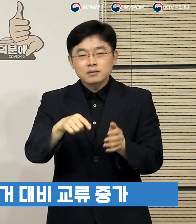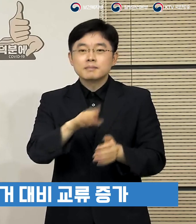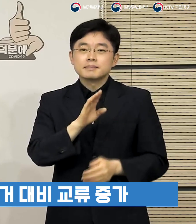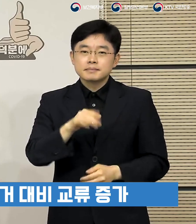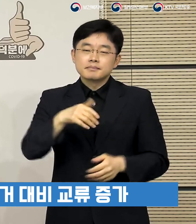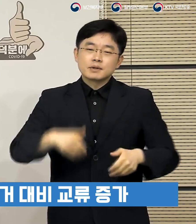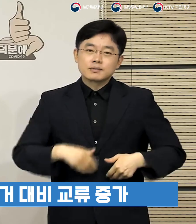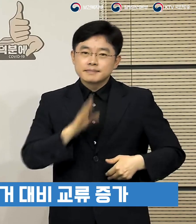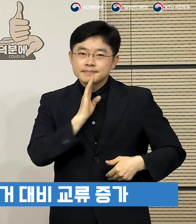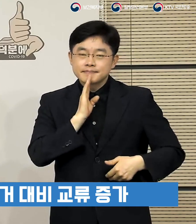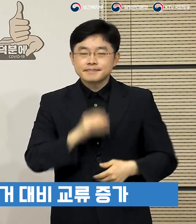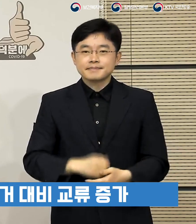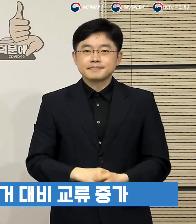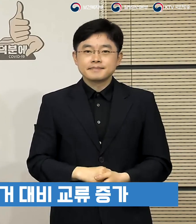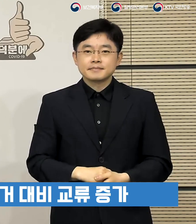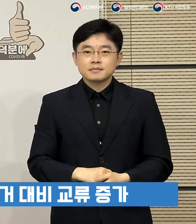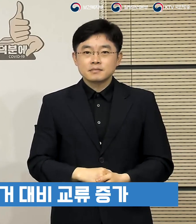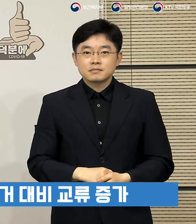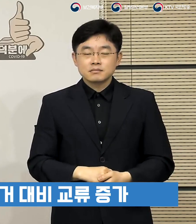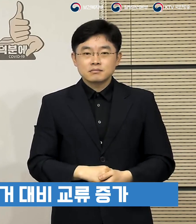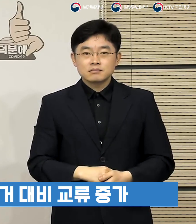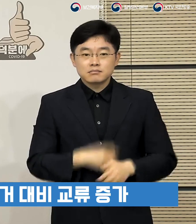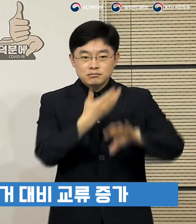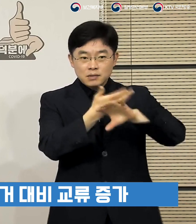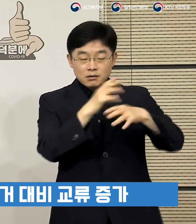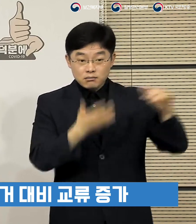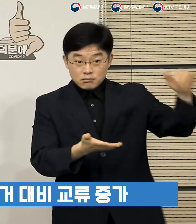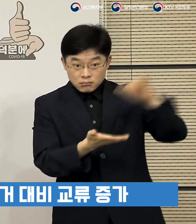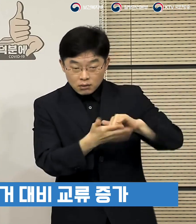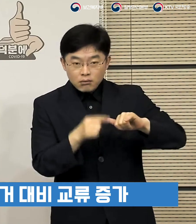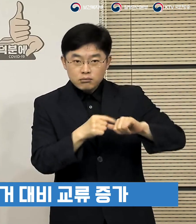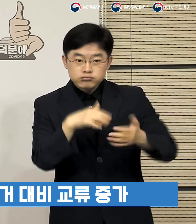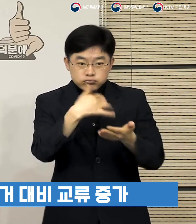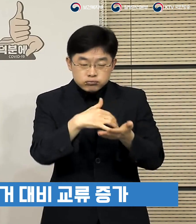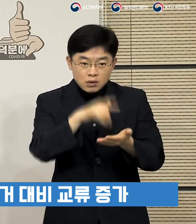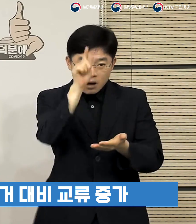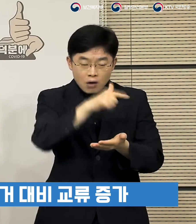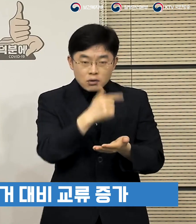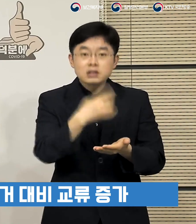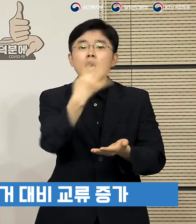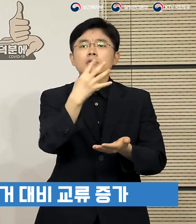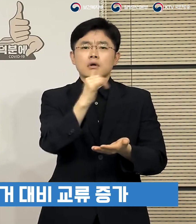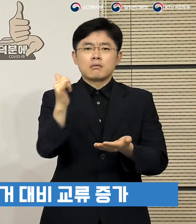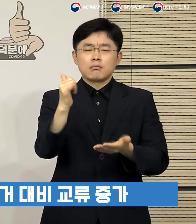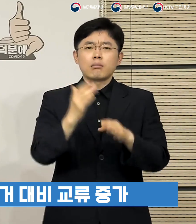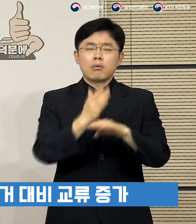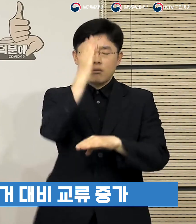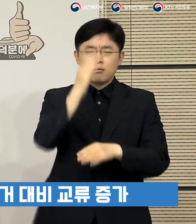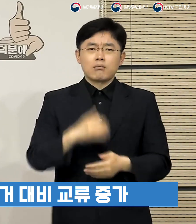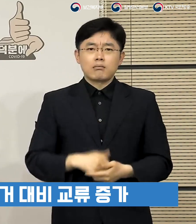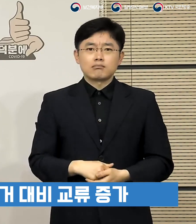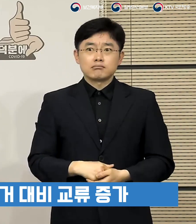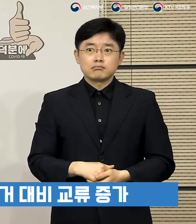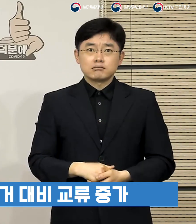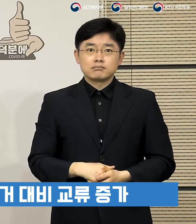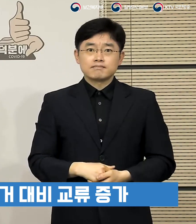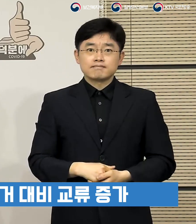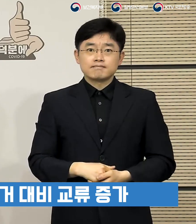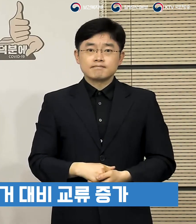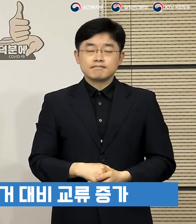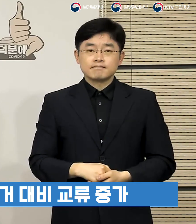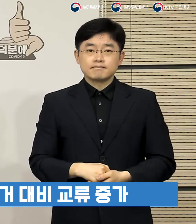최근에는 하루 입국객 수가 4000명을 계속 넘고 있는 상황이 나타나고 있어서 과거에